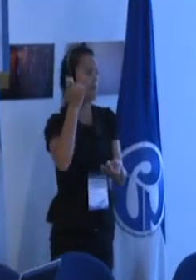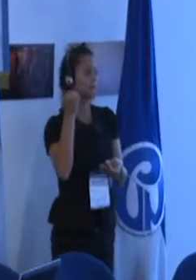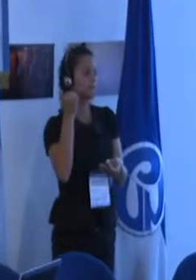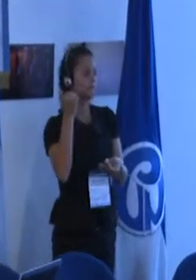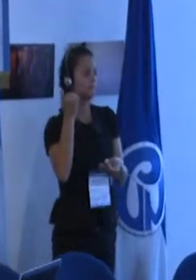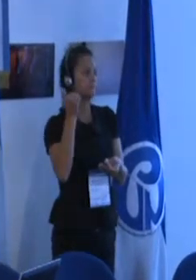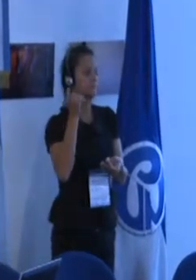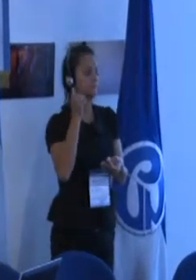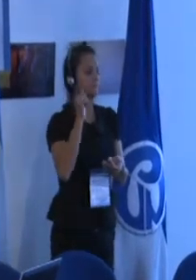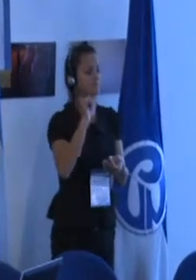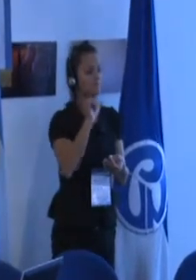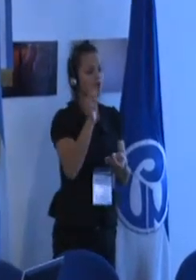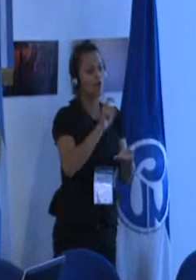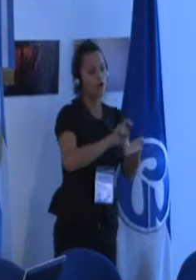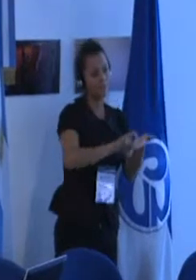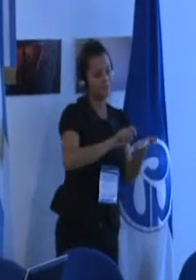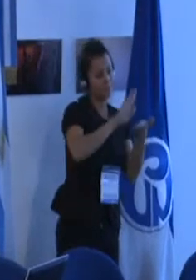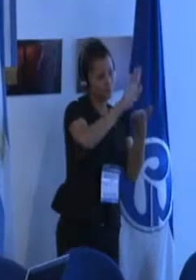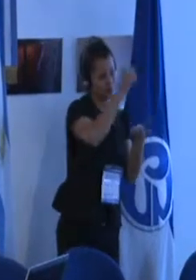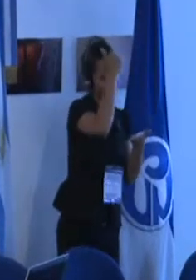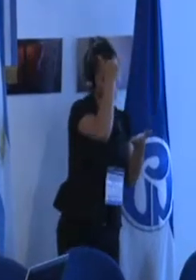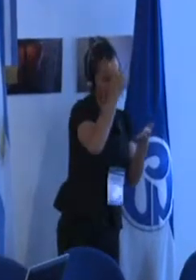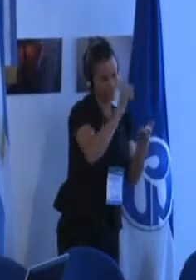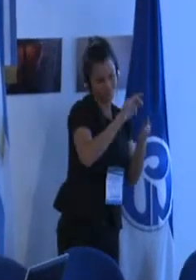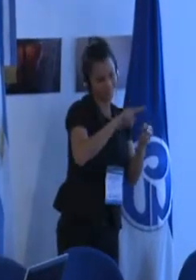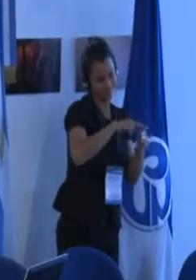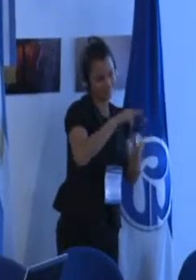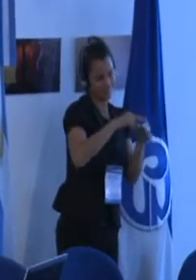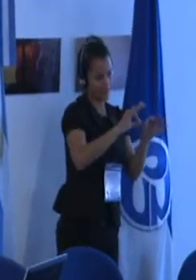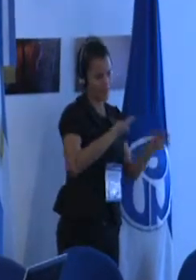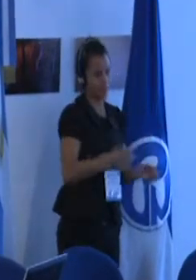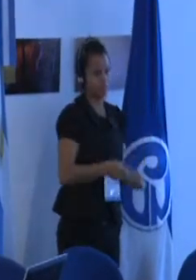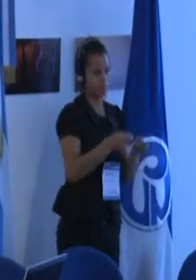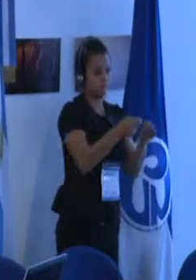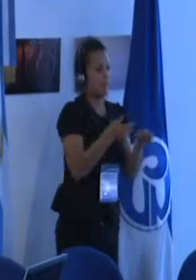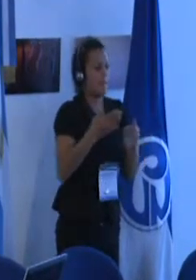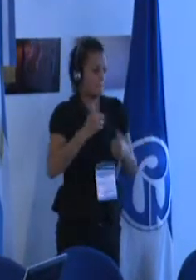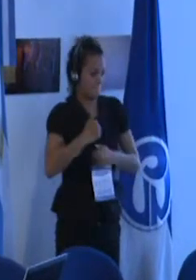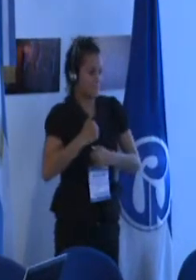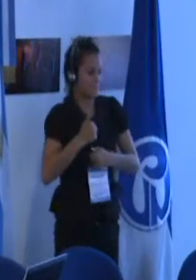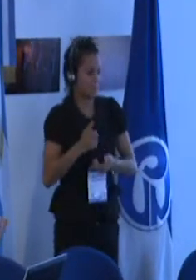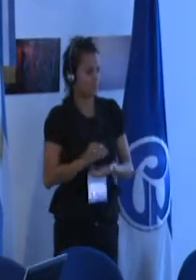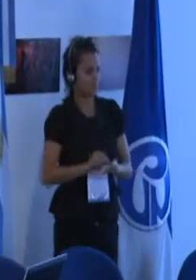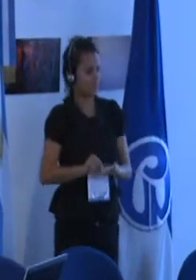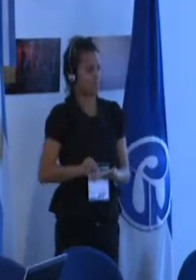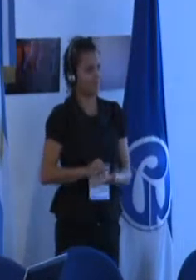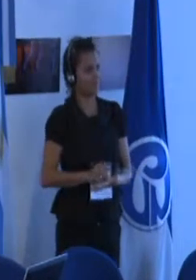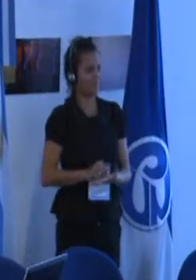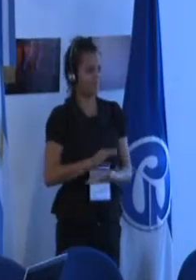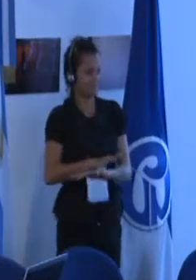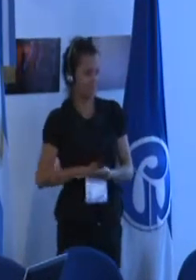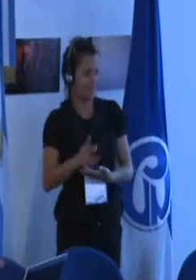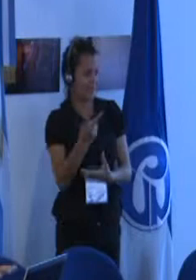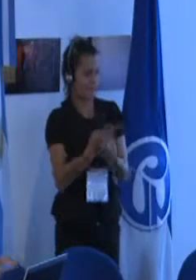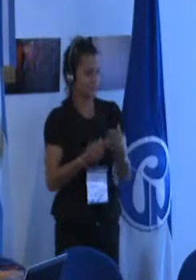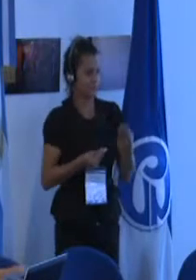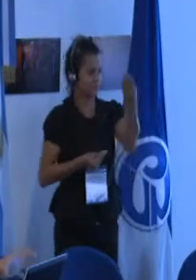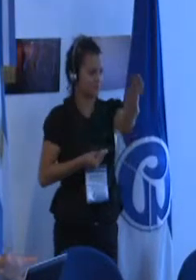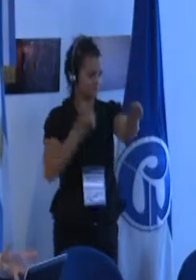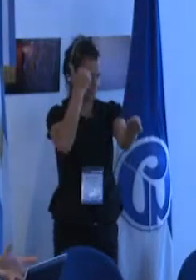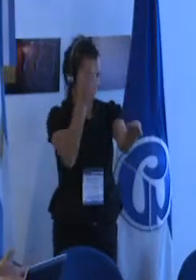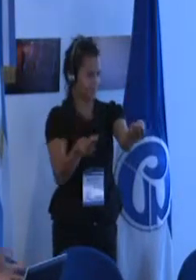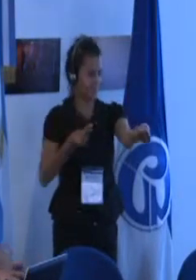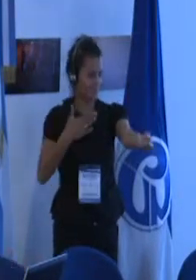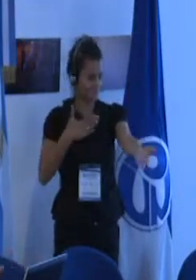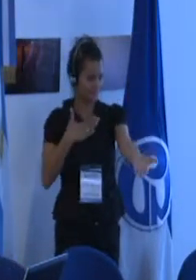para el mismo para contar con un documento finalmente este niño recibe